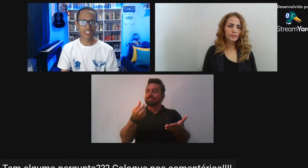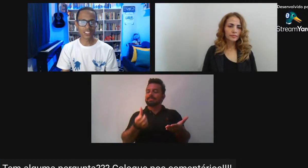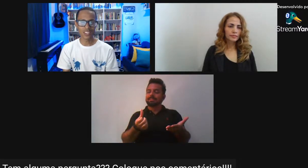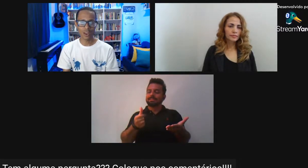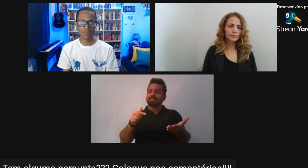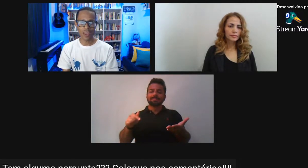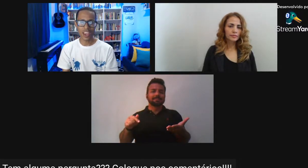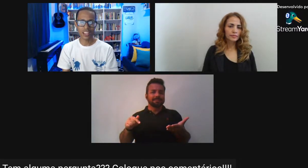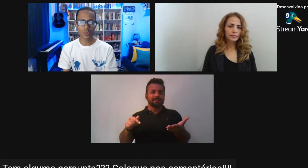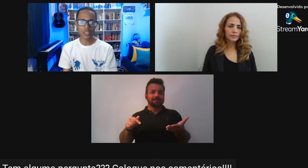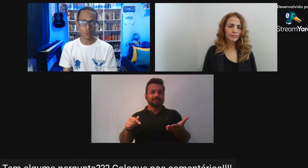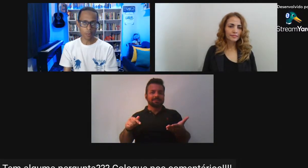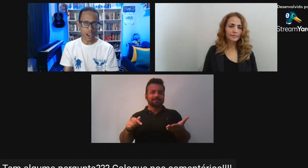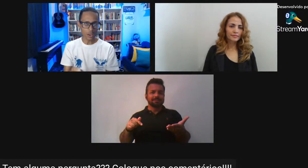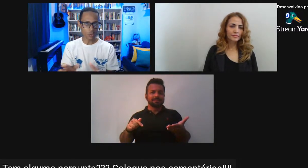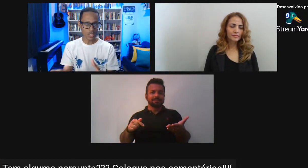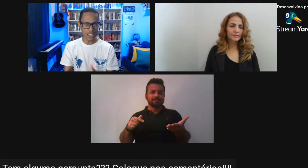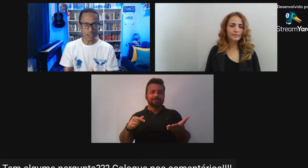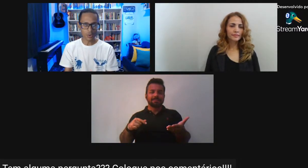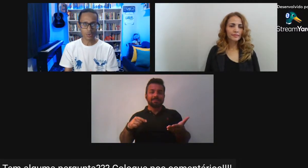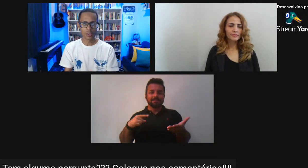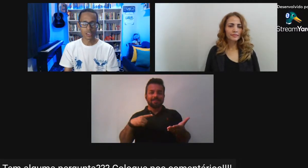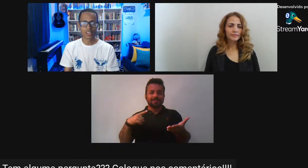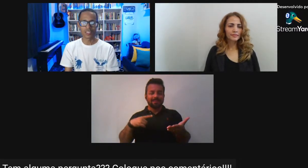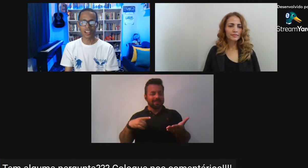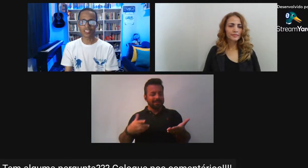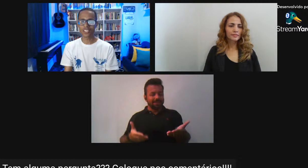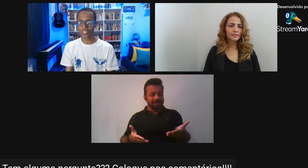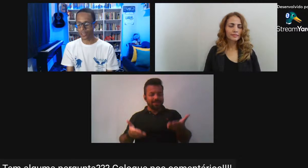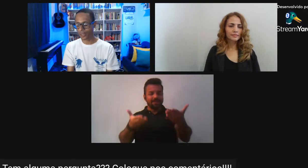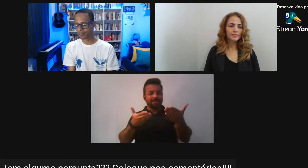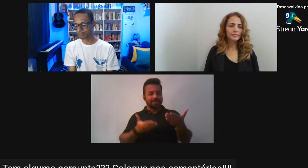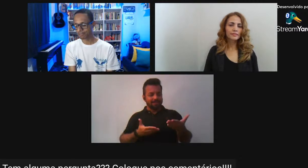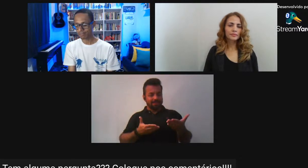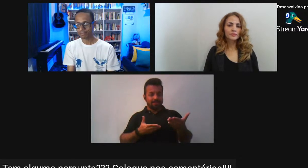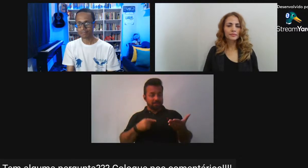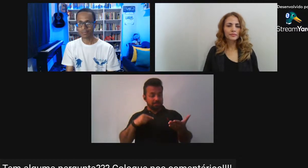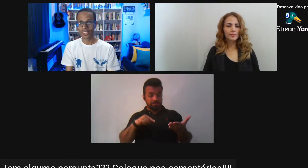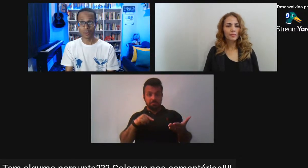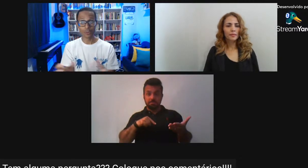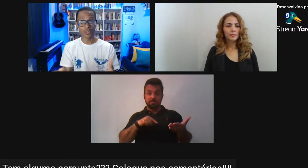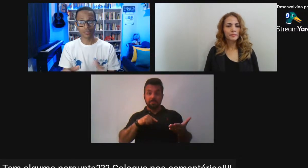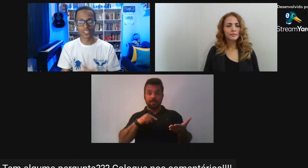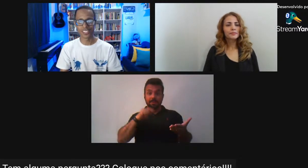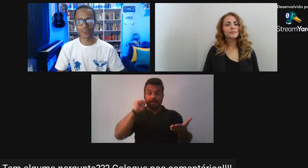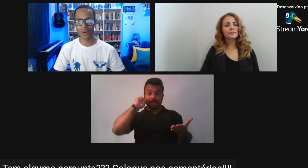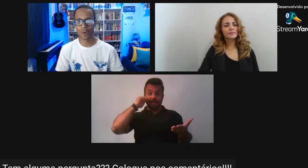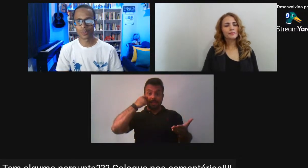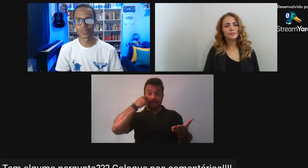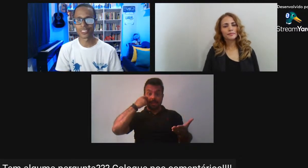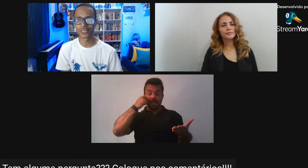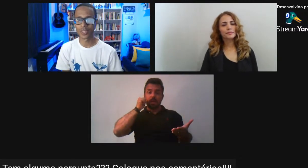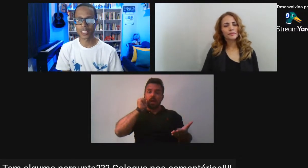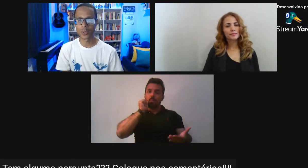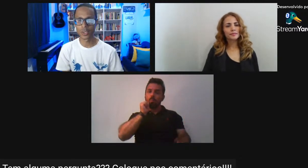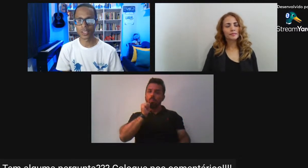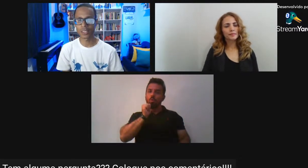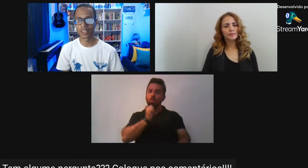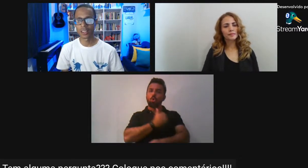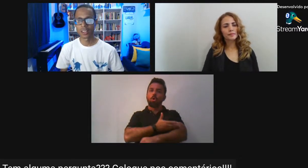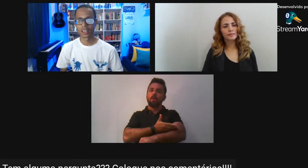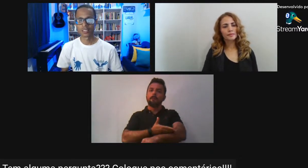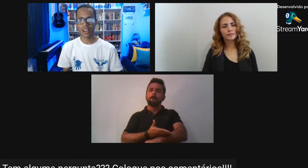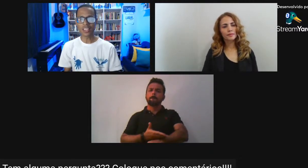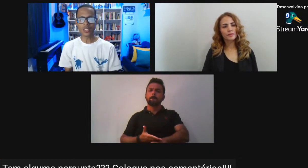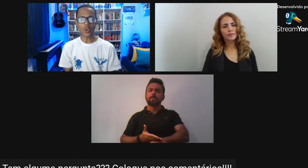afinidade Desse afeto Entre o branco E o negro Será que a gente Né Você falando agora Como historiadora